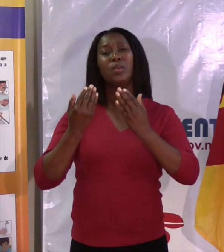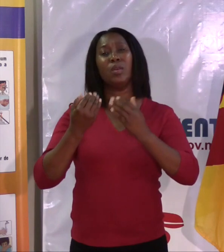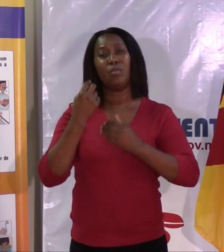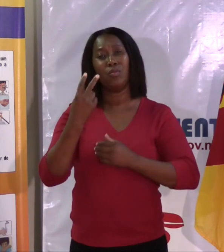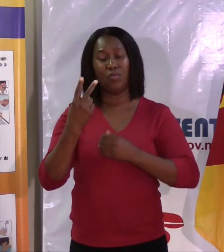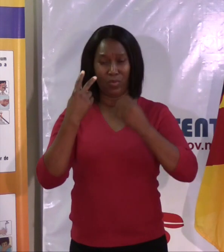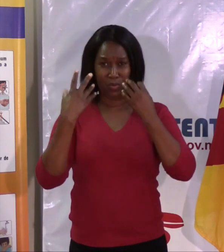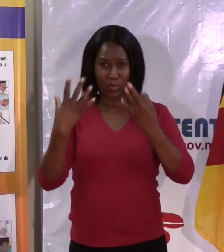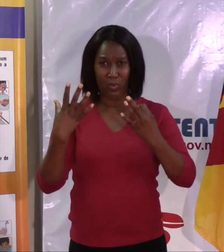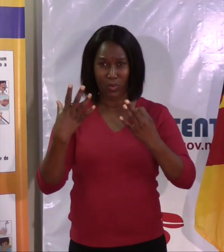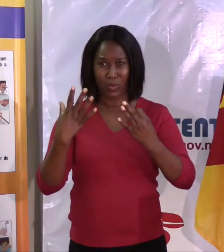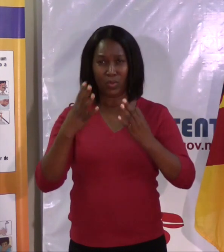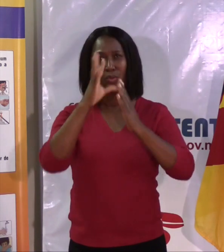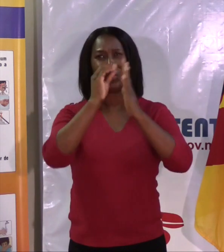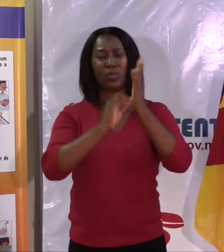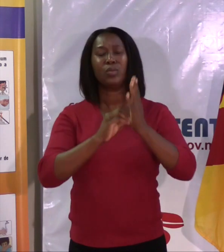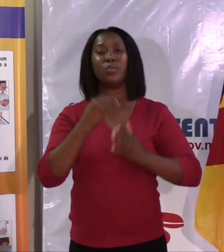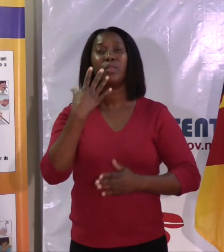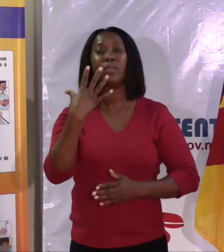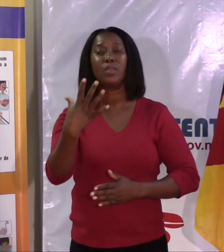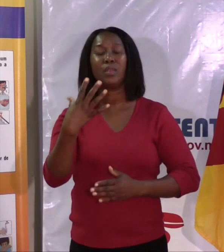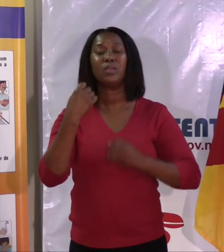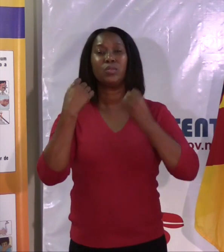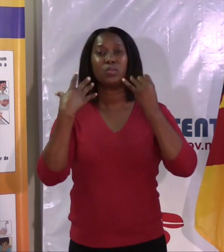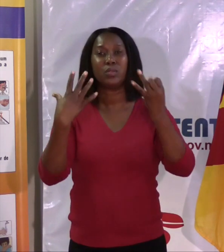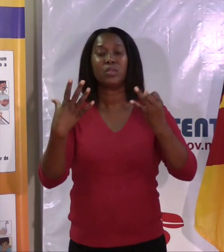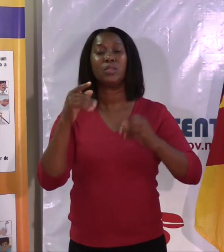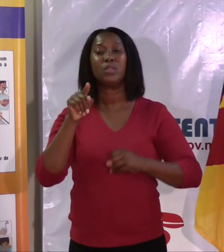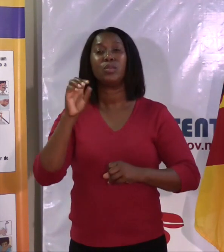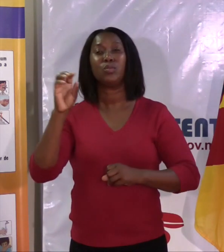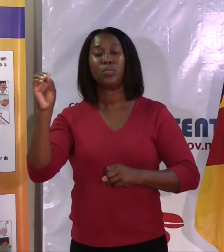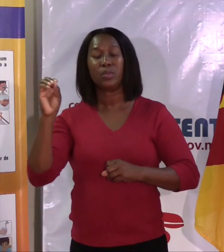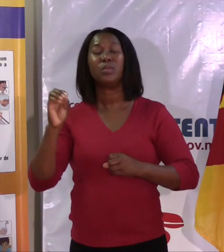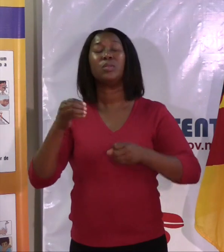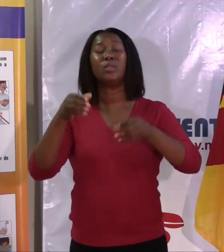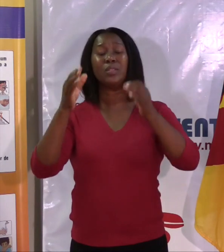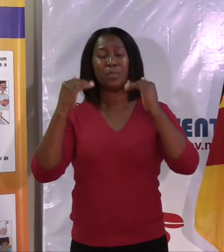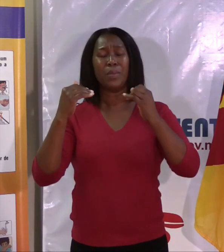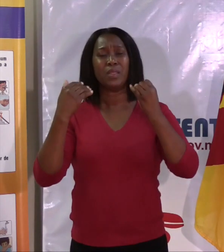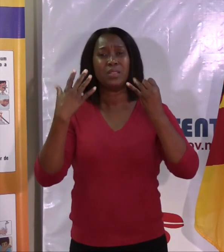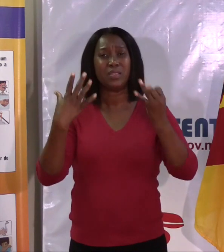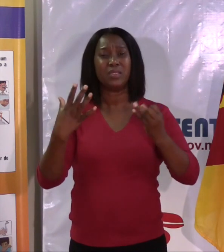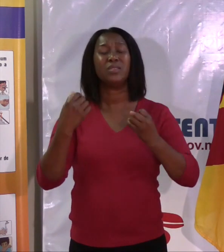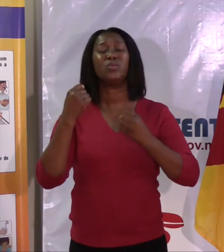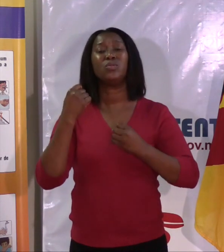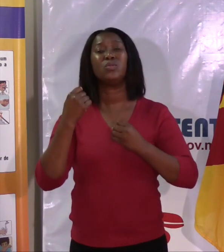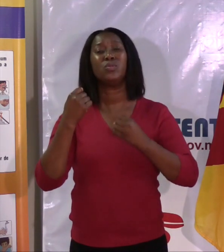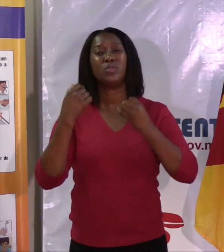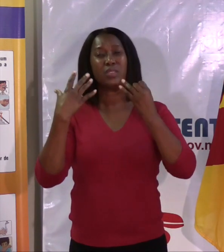um cumulativo de 571.678 casos confirmados. Deste número,